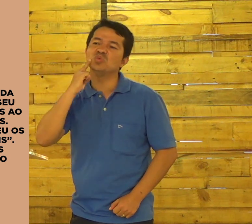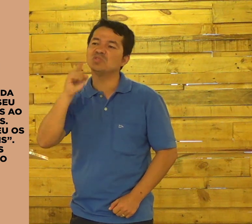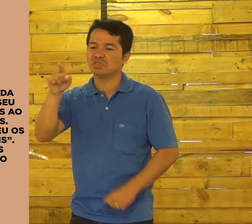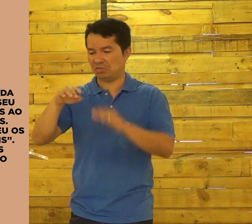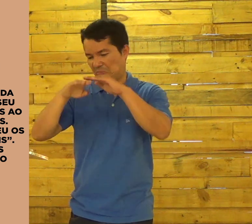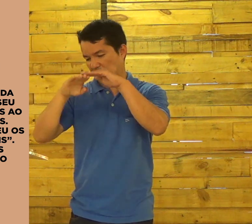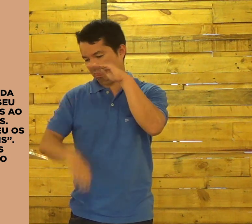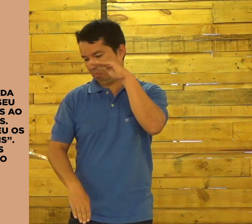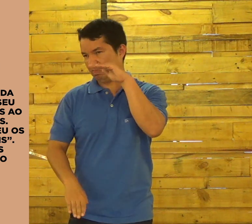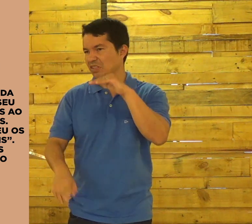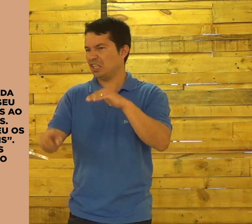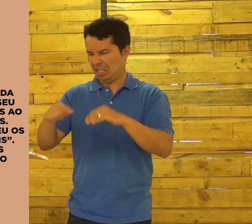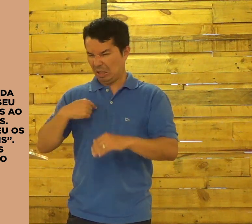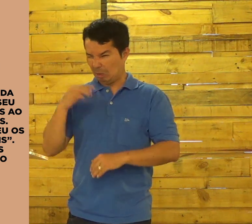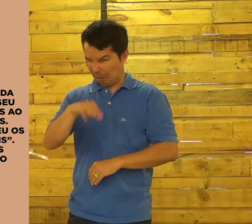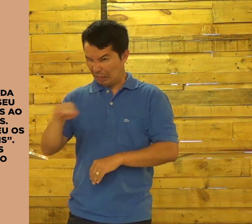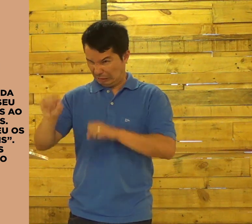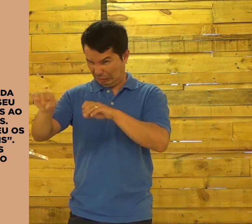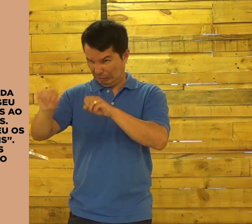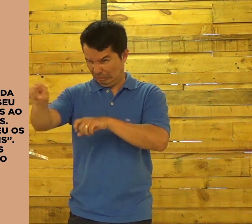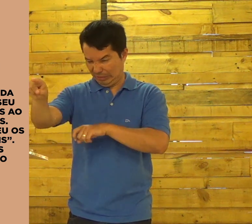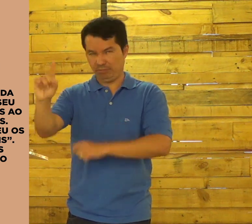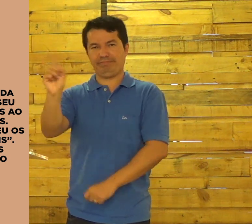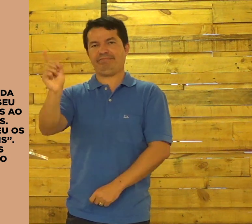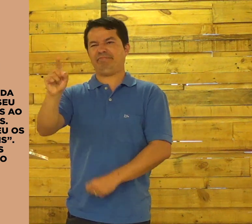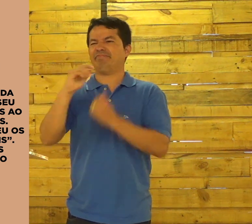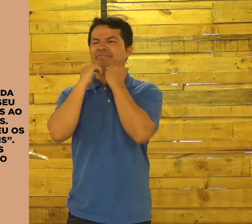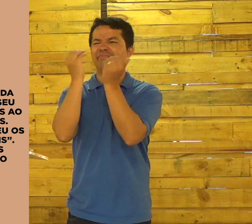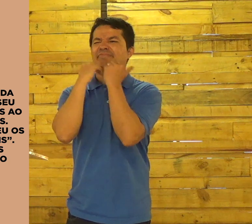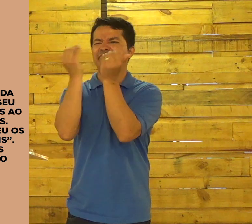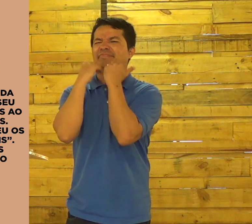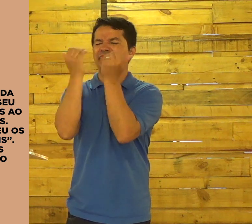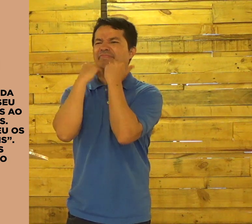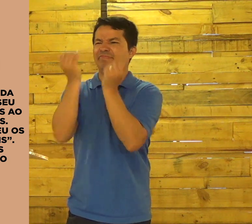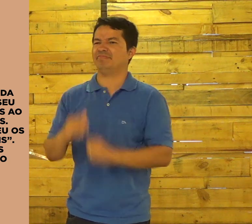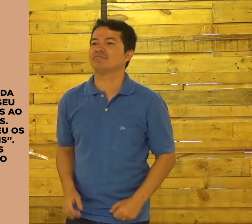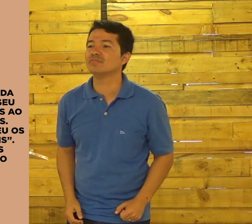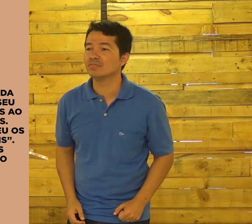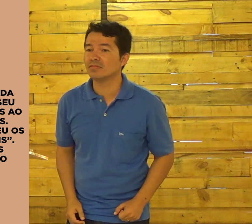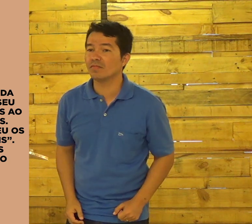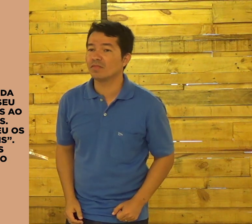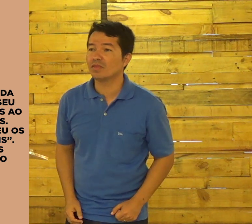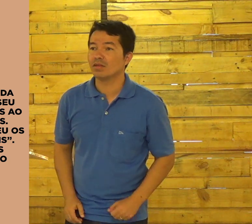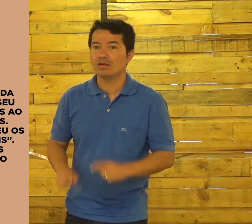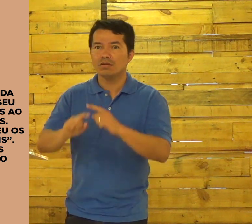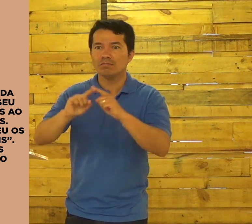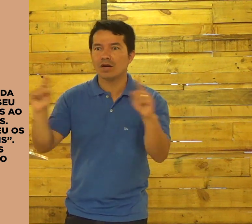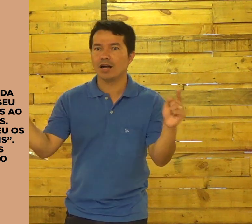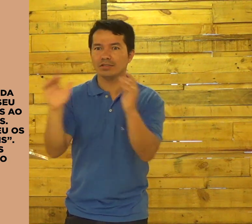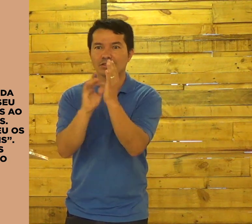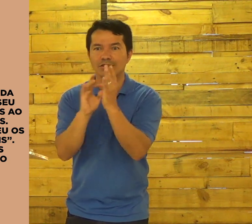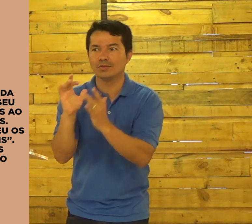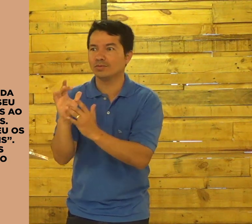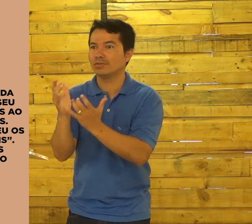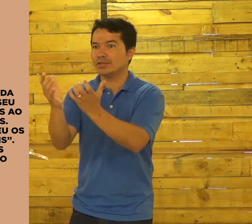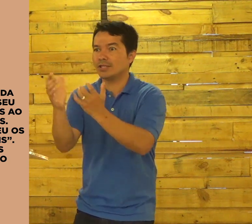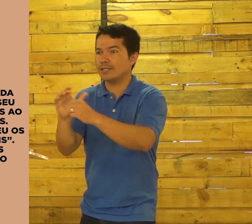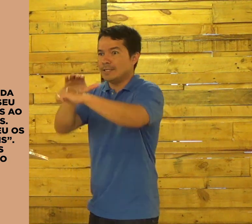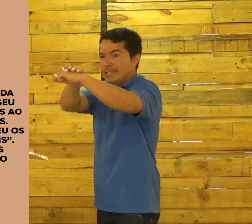nada a ser. Não é importante. Você é surdo. Não adianta. Ninguém quer saber de você, de ser o seu mestre.